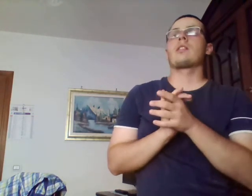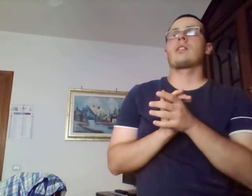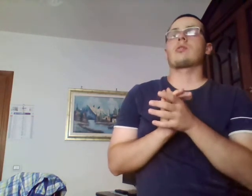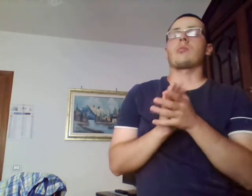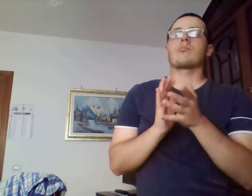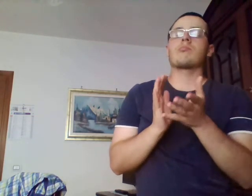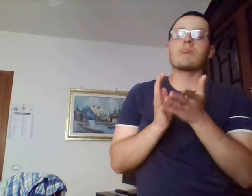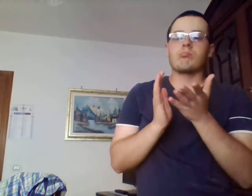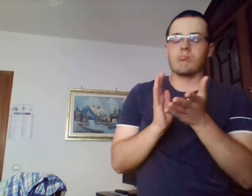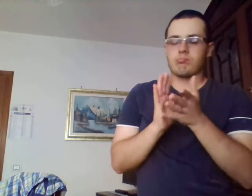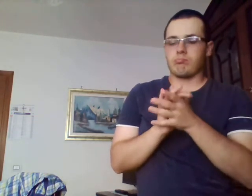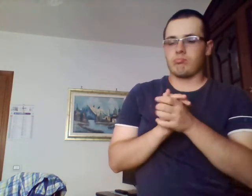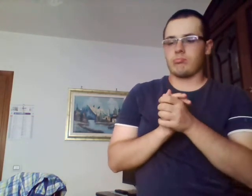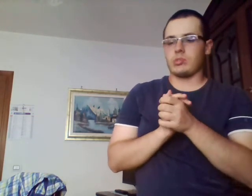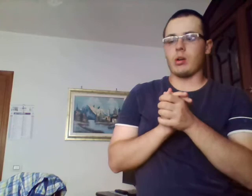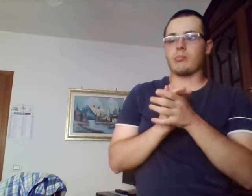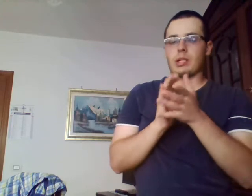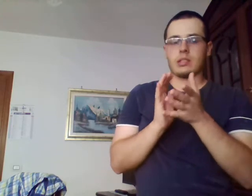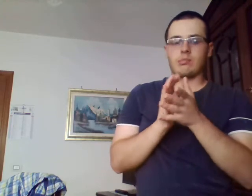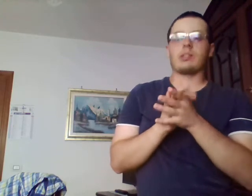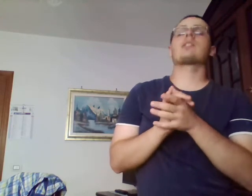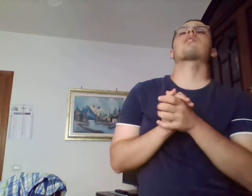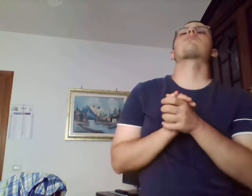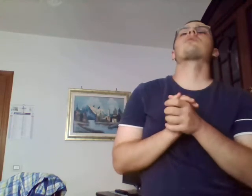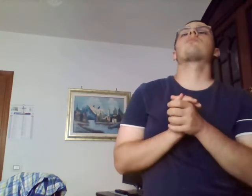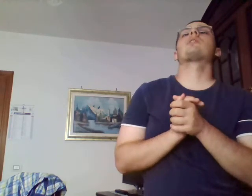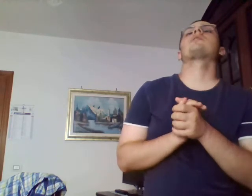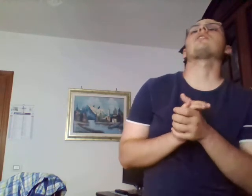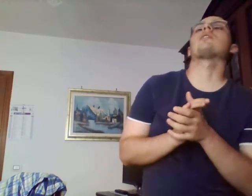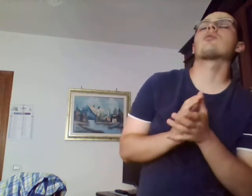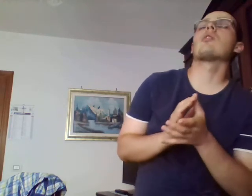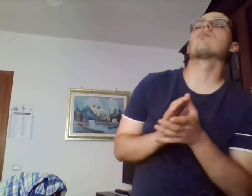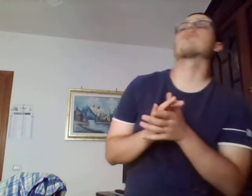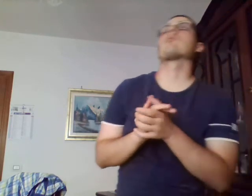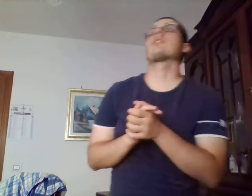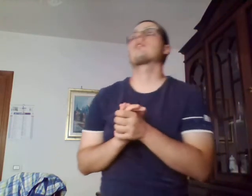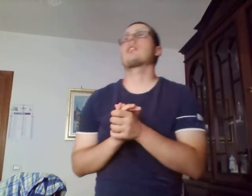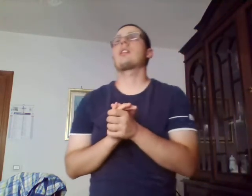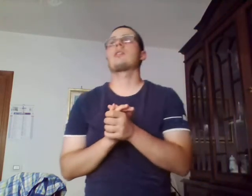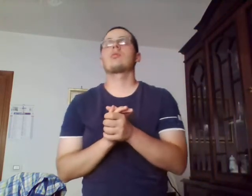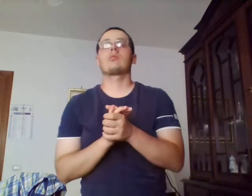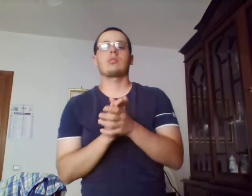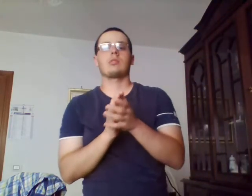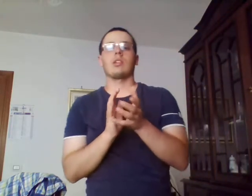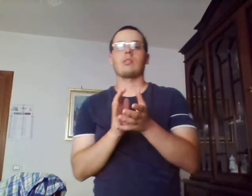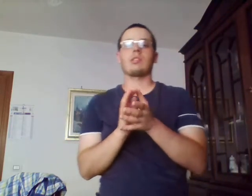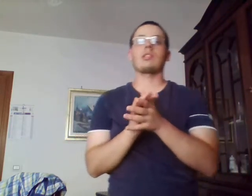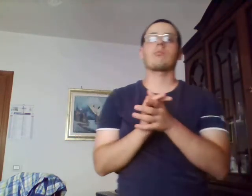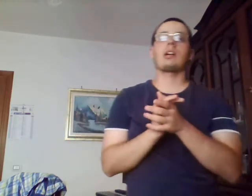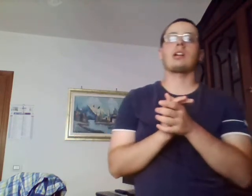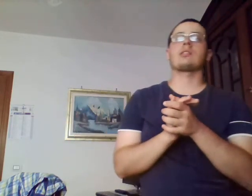non per ripetermi come ieri, comunque, se non avete mai